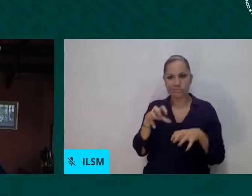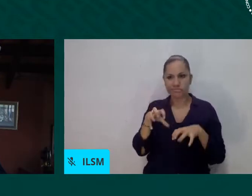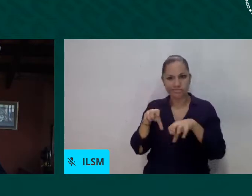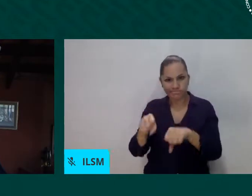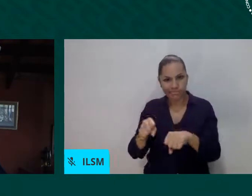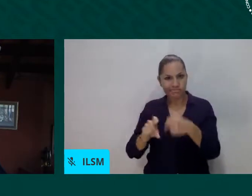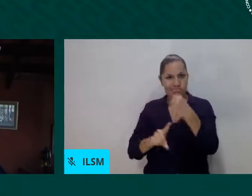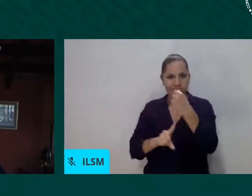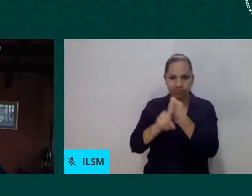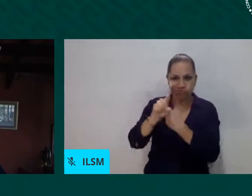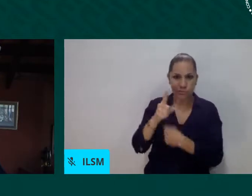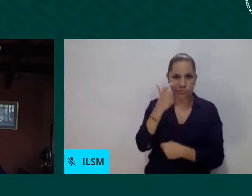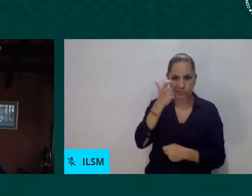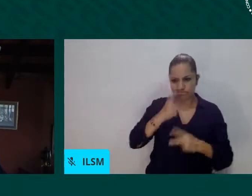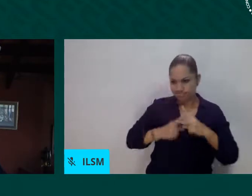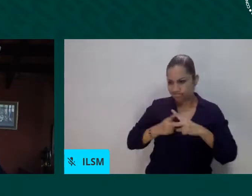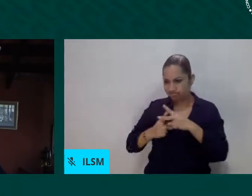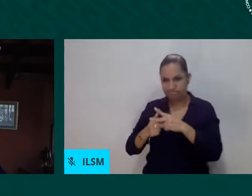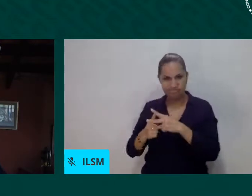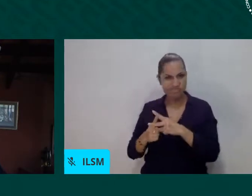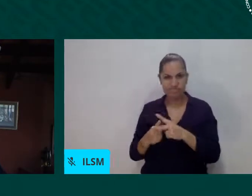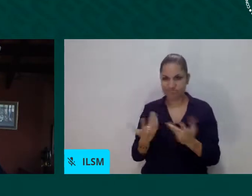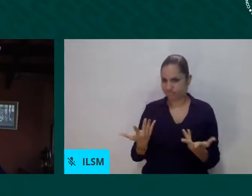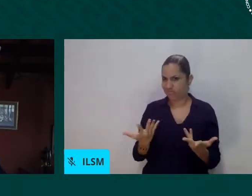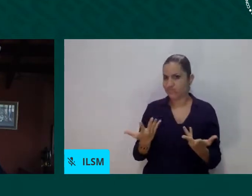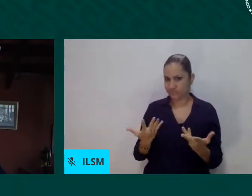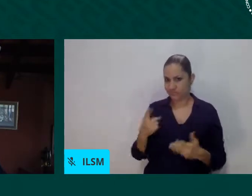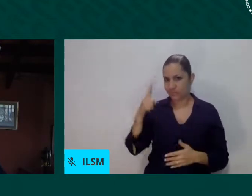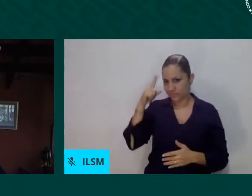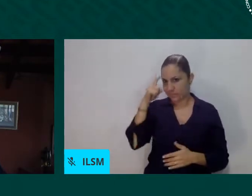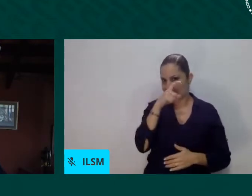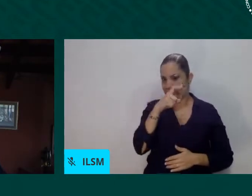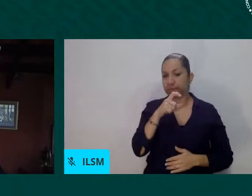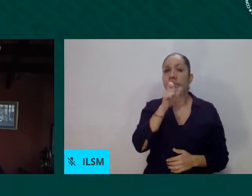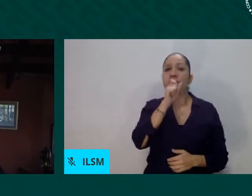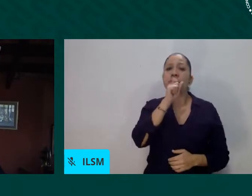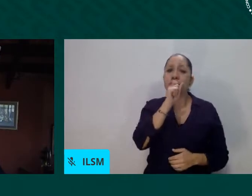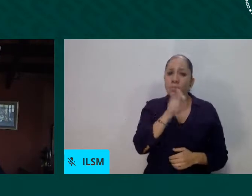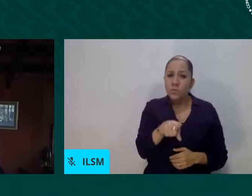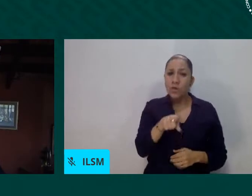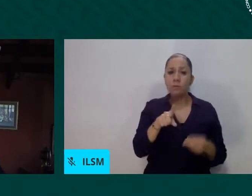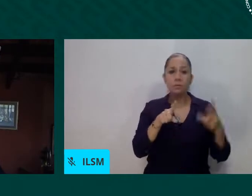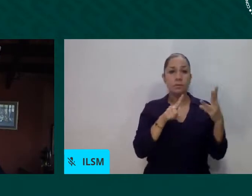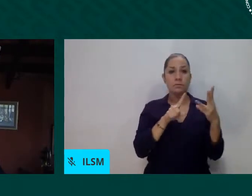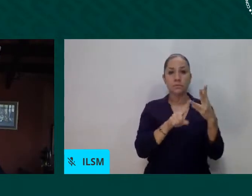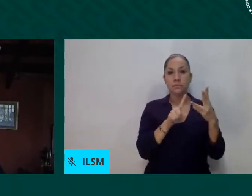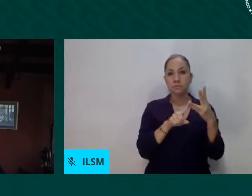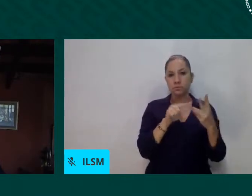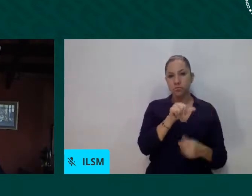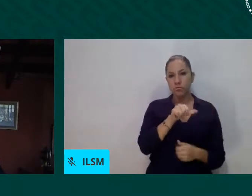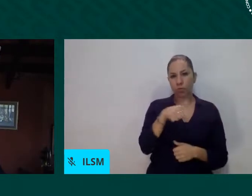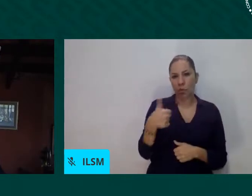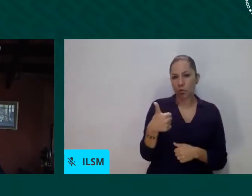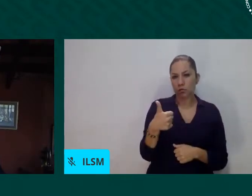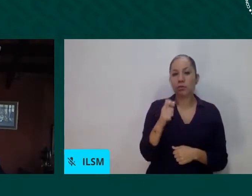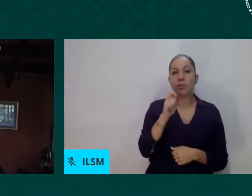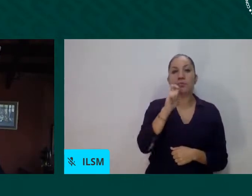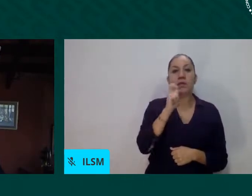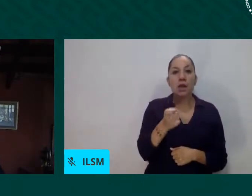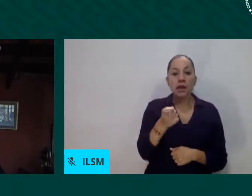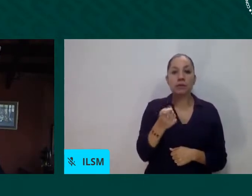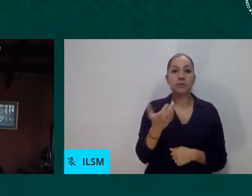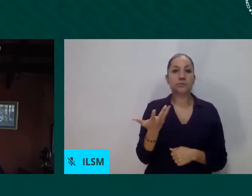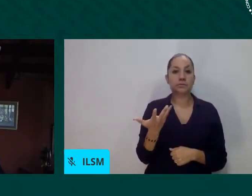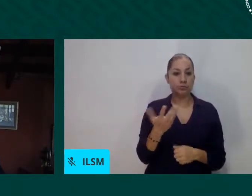punto que me parece importante también acá presentar es la crisis de protección que se han visto